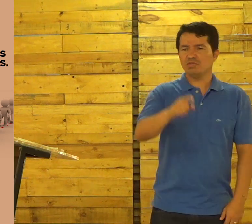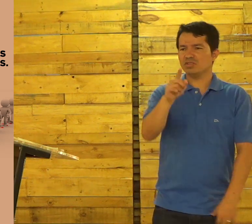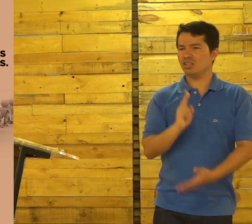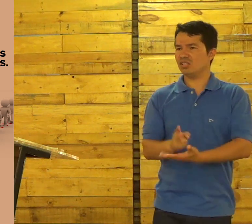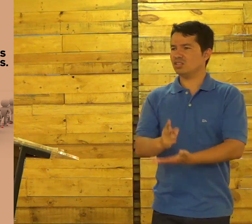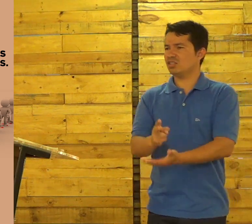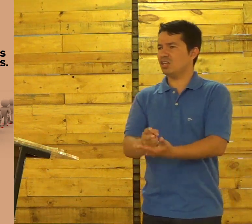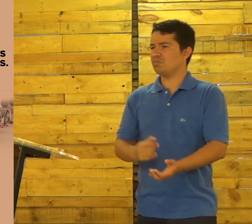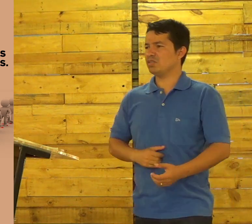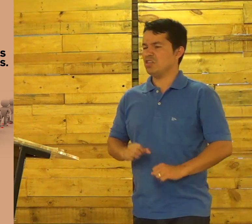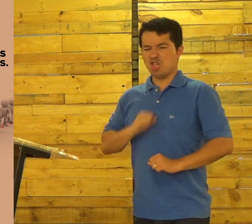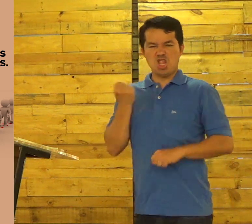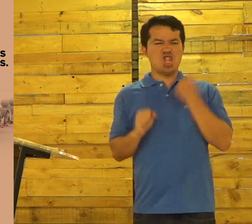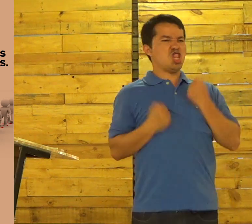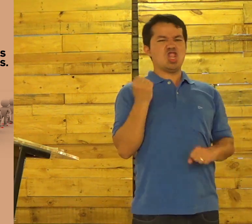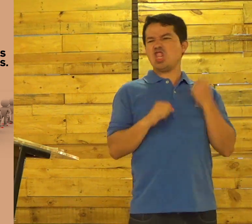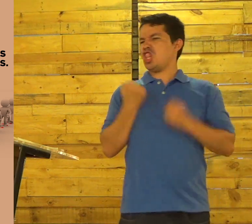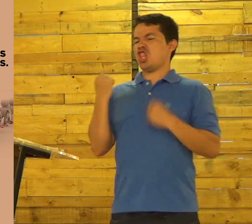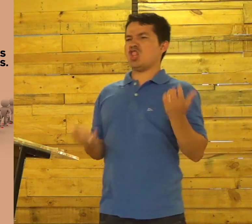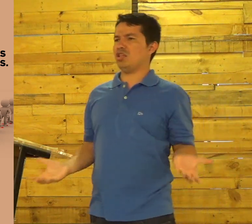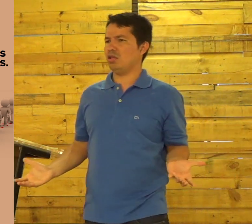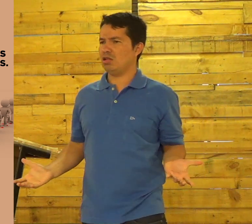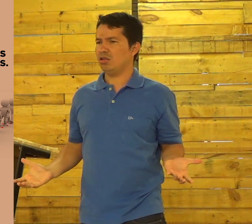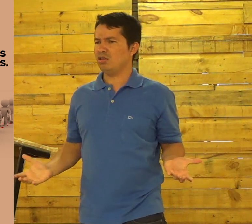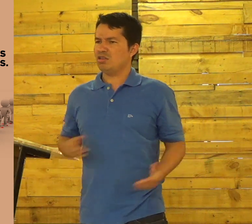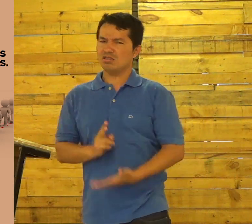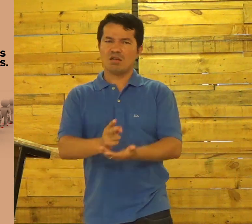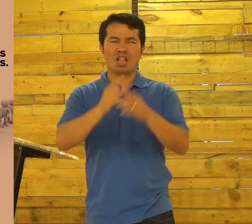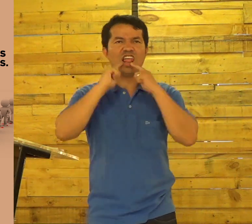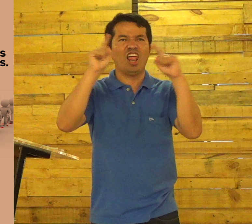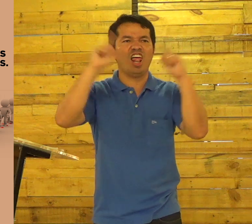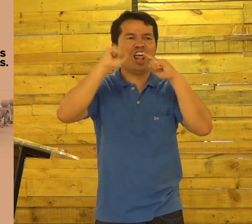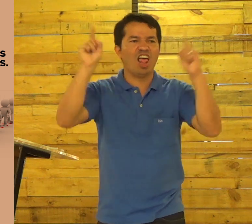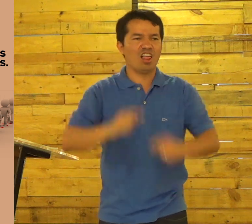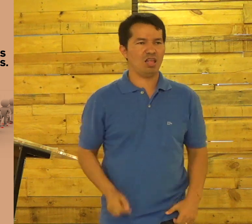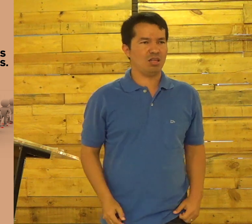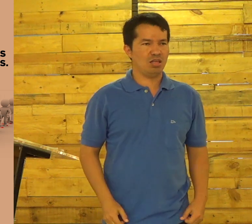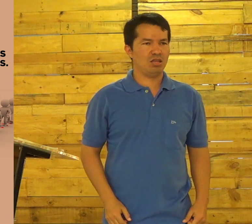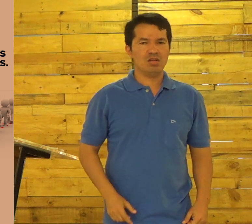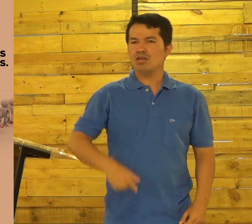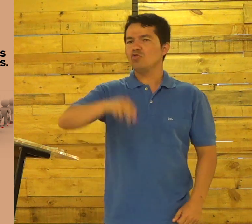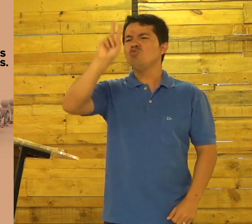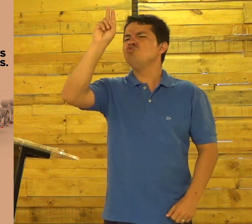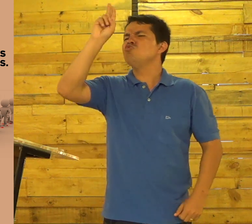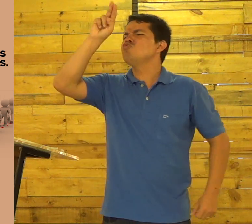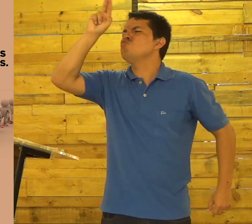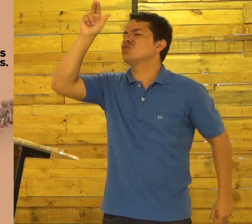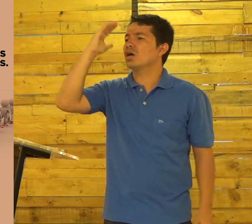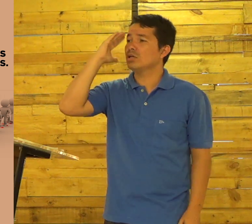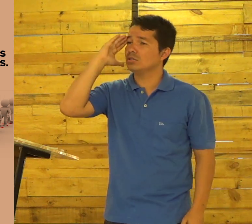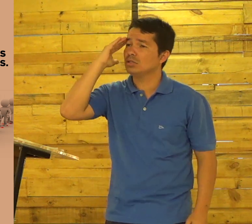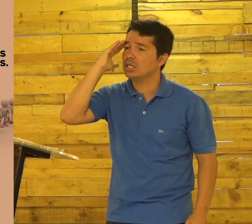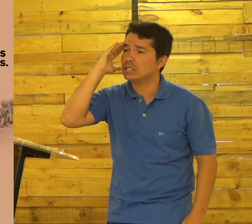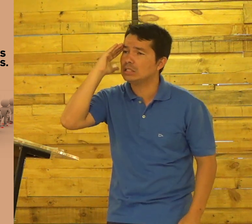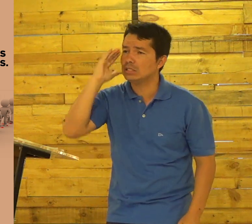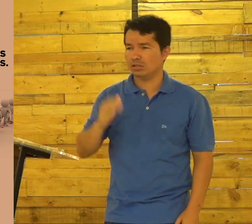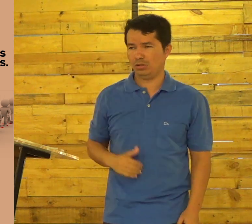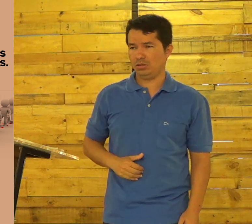irritadinho Sempre explosivo Sempre retornando Nunca